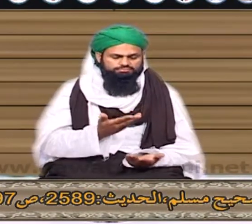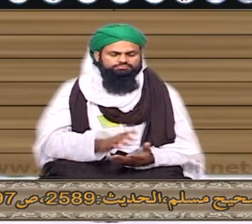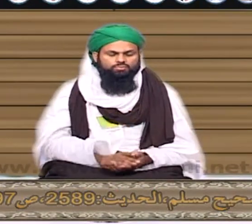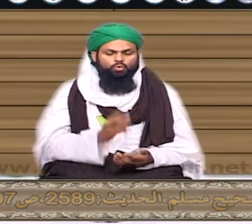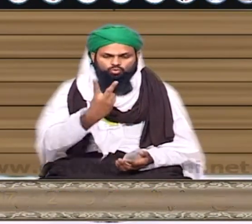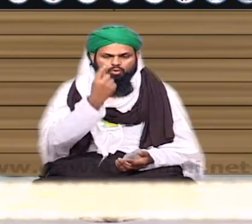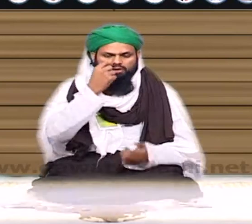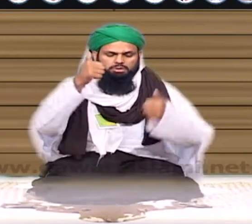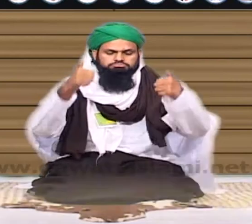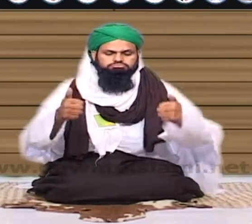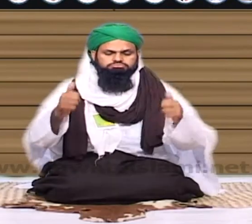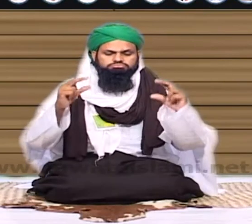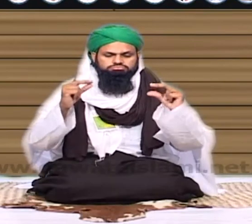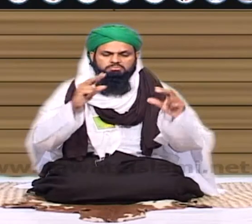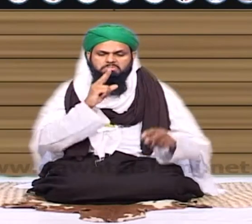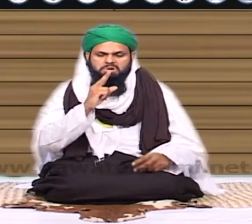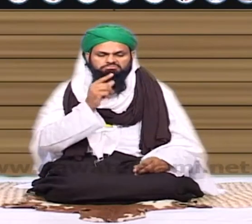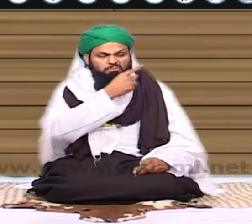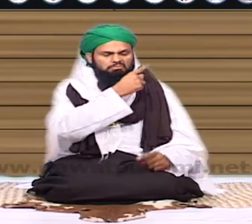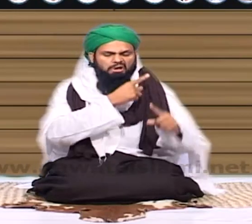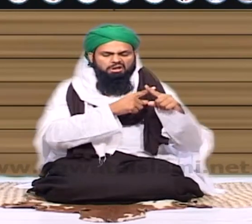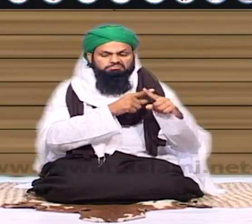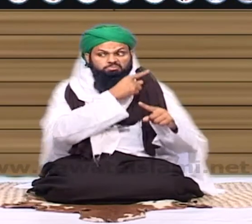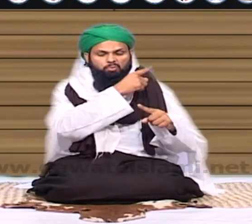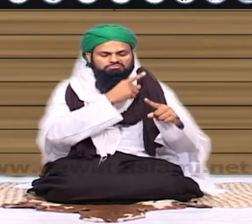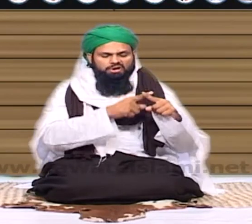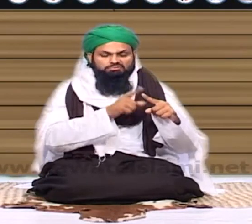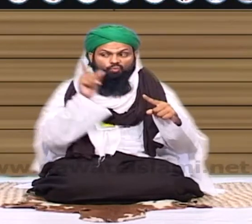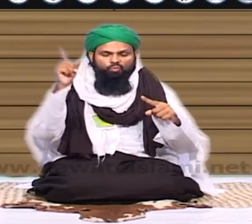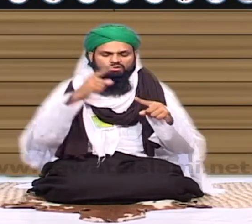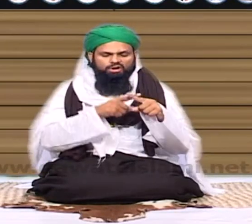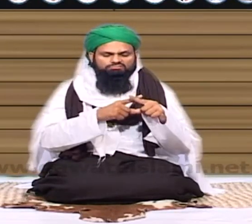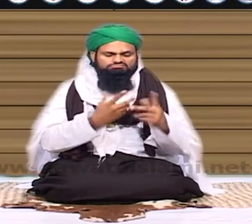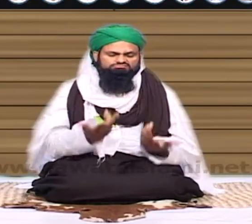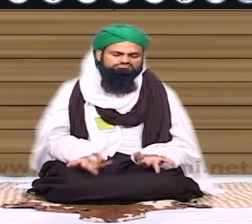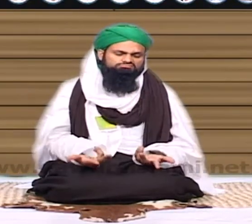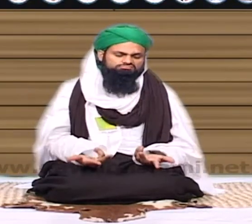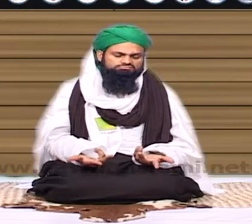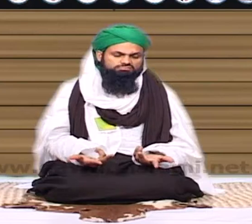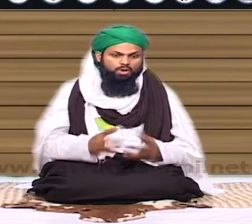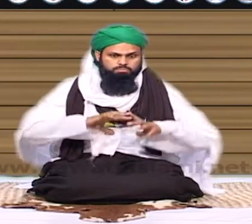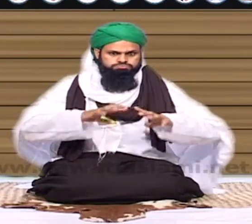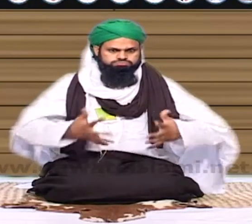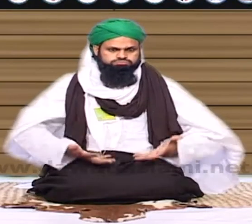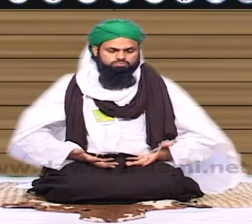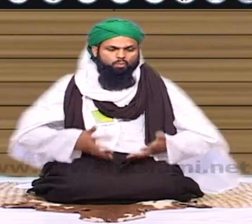کوئی نہیں ہوئی ذرا دو آدمی جمع ہوئے تو تیسرے کی لگی بجیشی ہو غیبت شکی کسی کو پیچھے سے